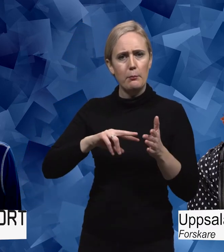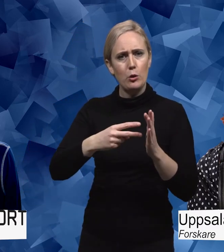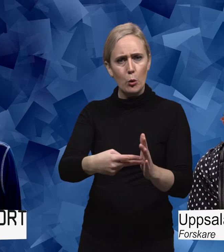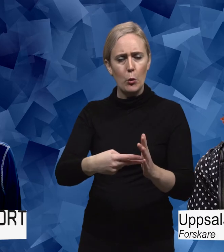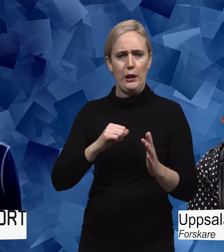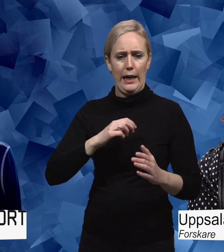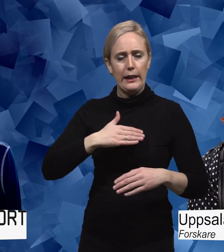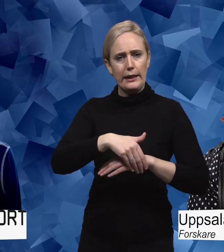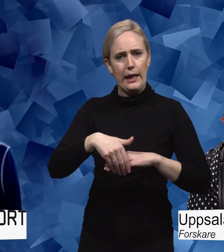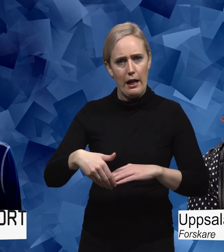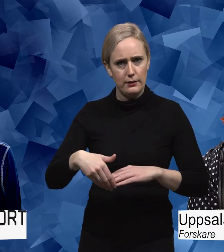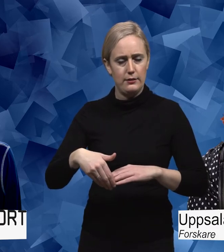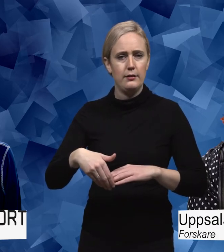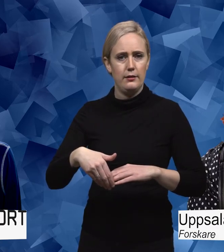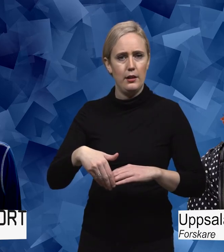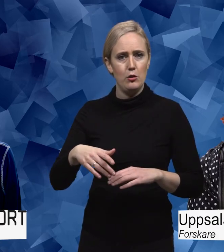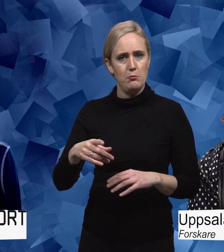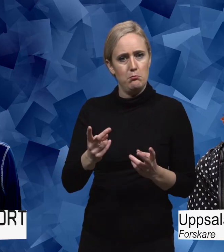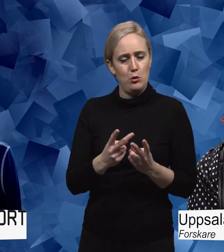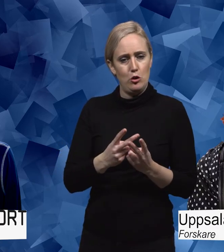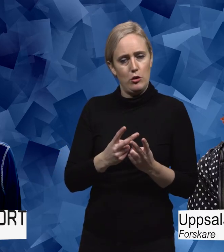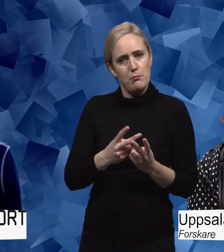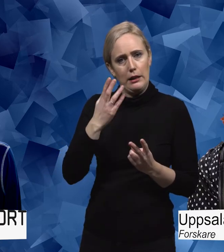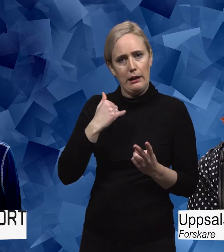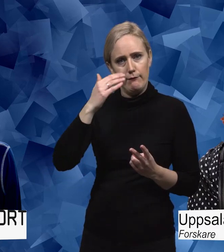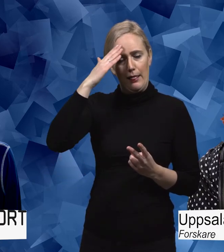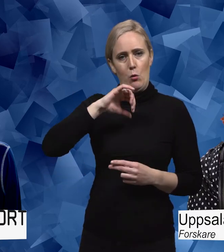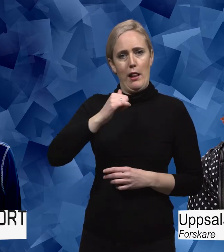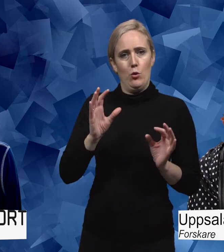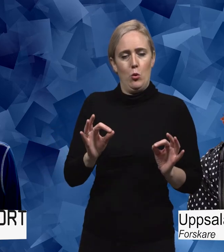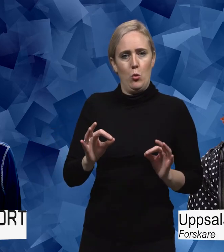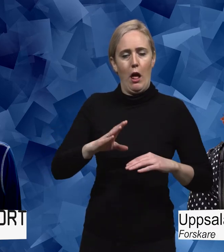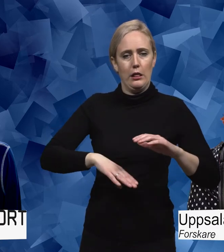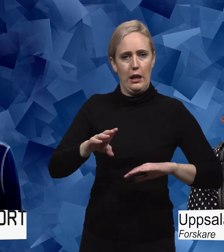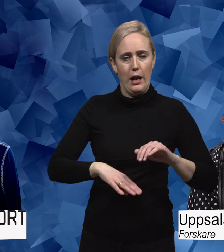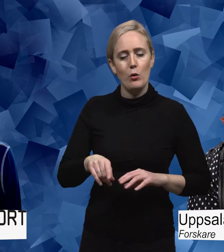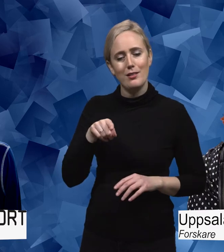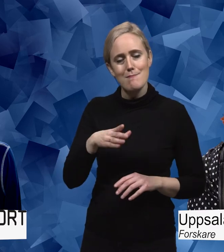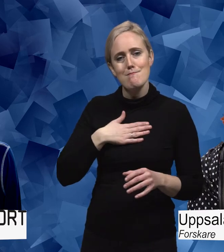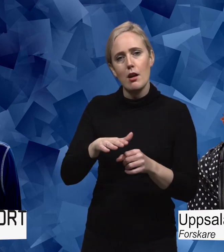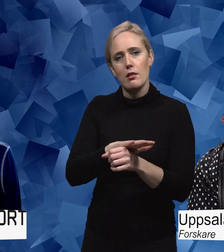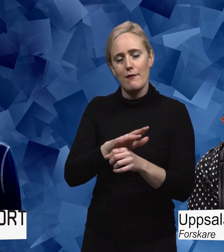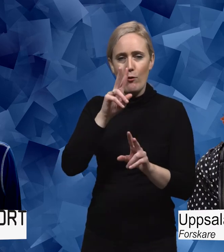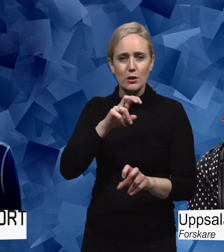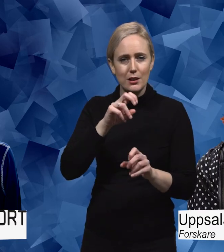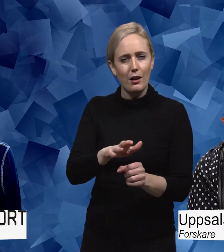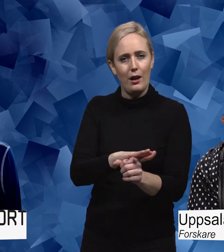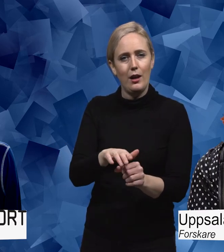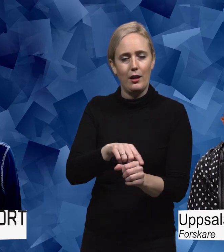gränser. Så man kan besvara sina frågor själv. Och det är lite där min egen forskning har sin hänvist också. I det här